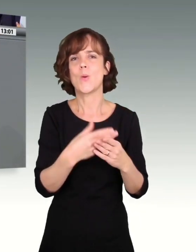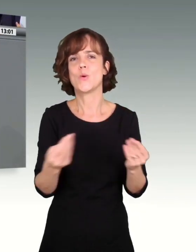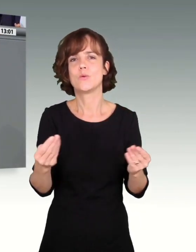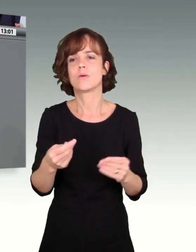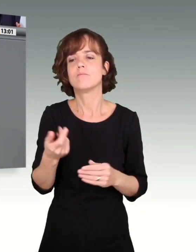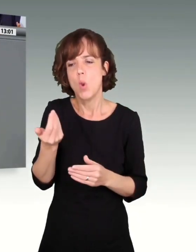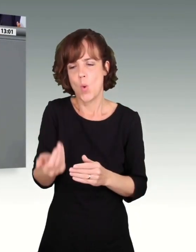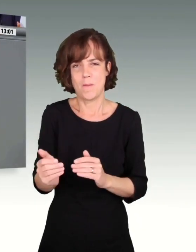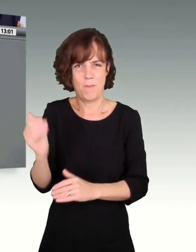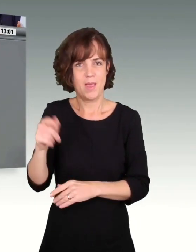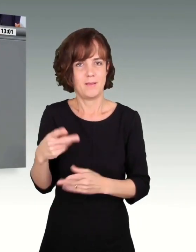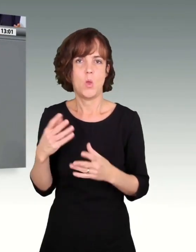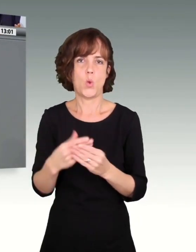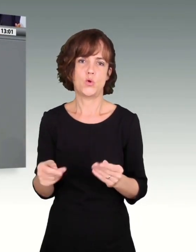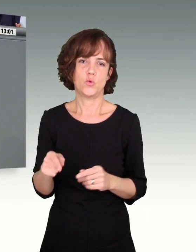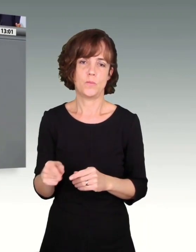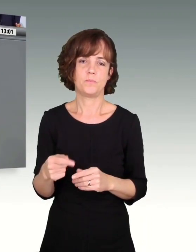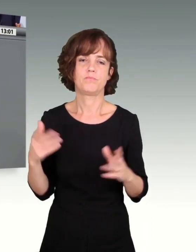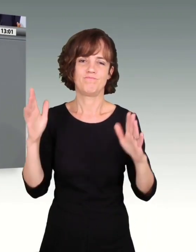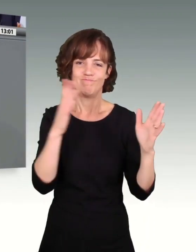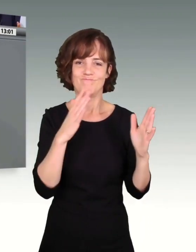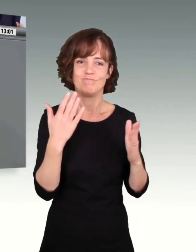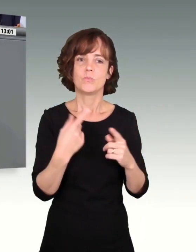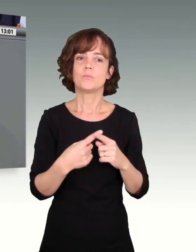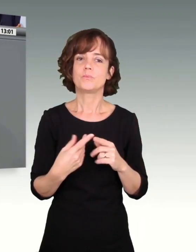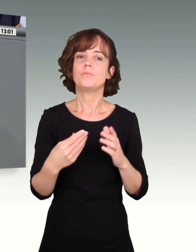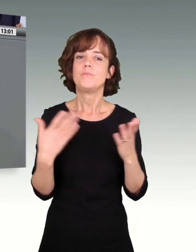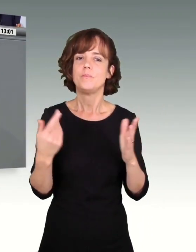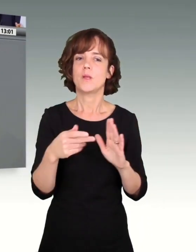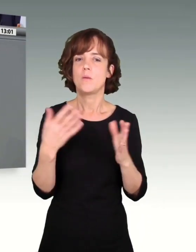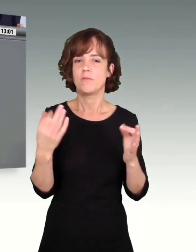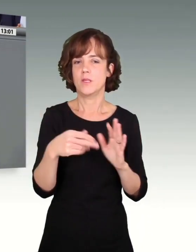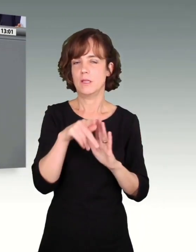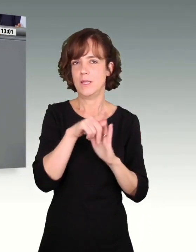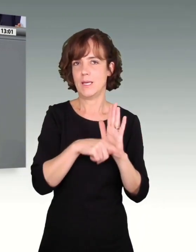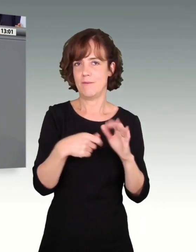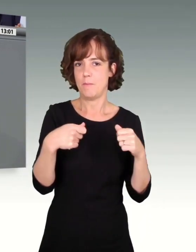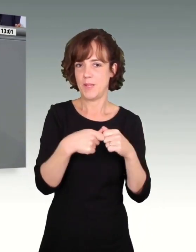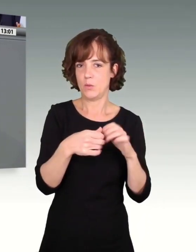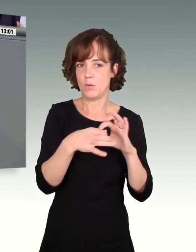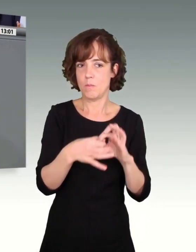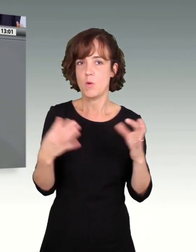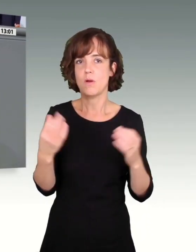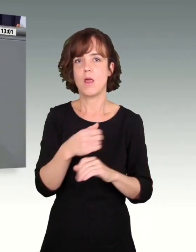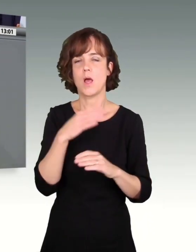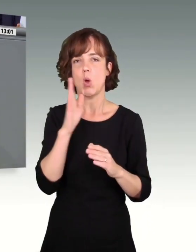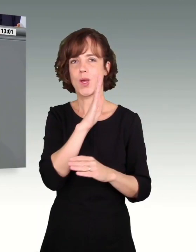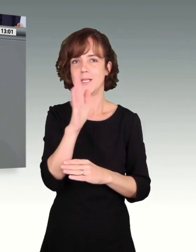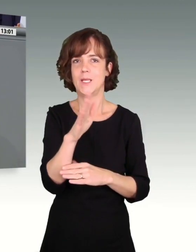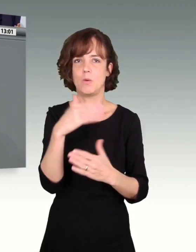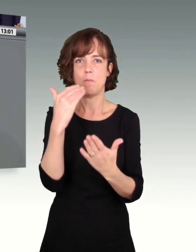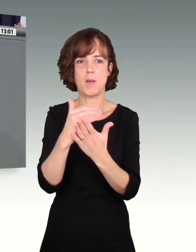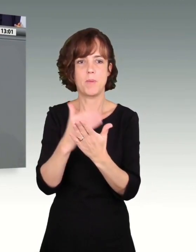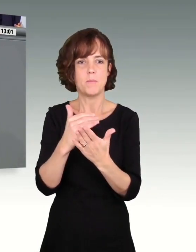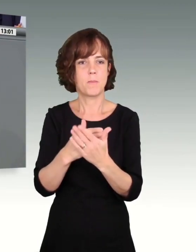Und neben einer deutlichen Tarifbindung braucht es dafür klare Leitplanken im Mindestlohngesetz. Und in einer Richtlinie schlägt die EU